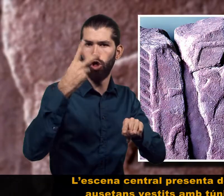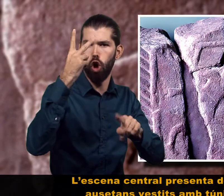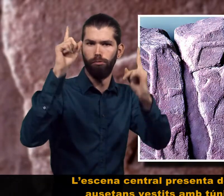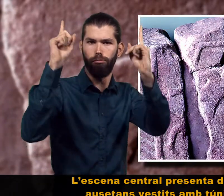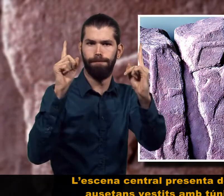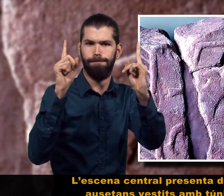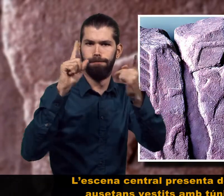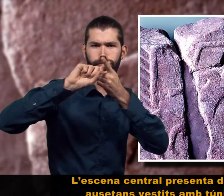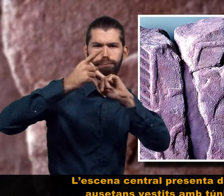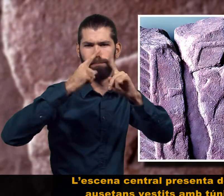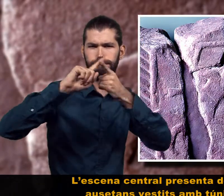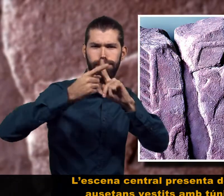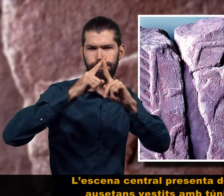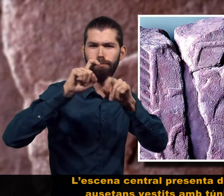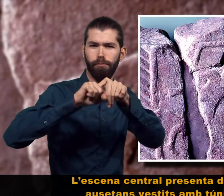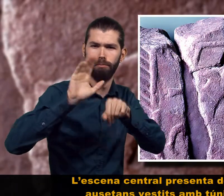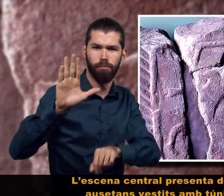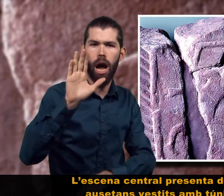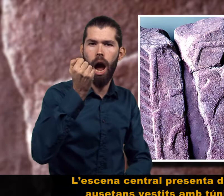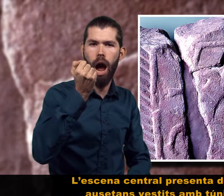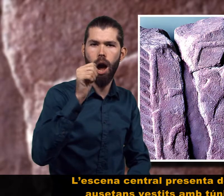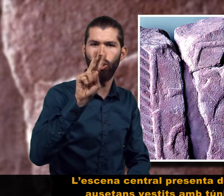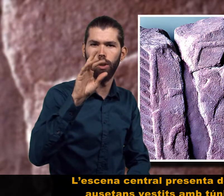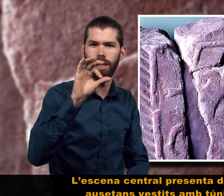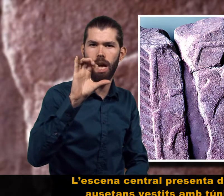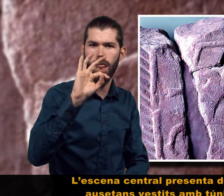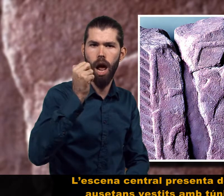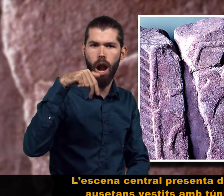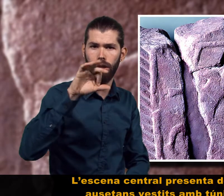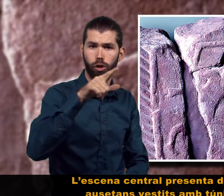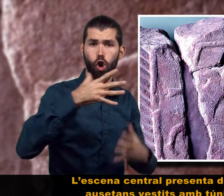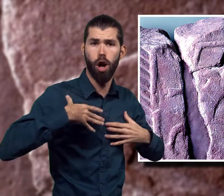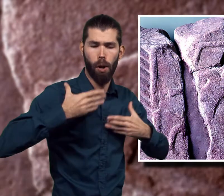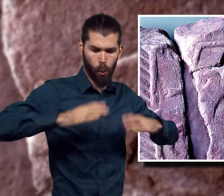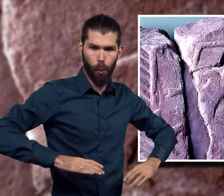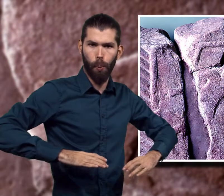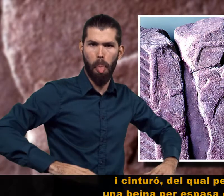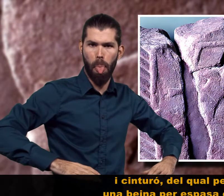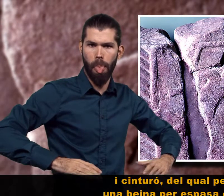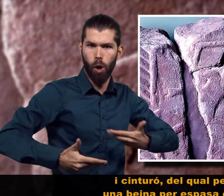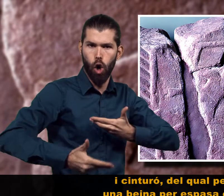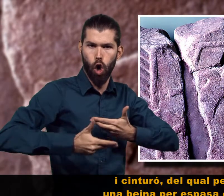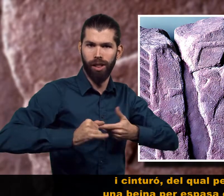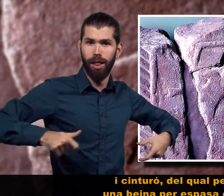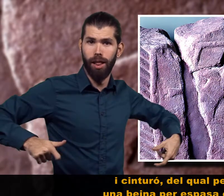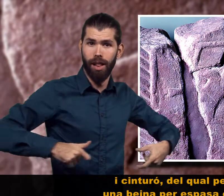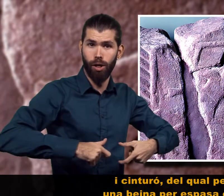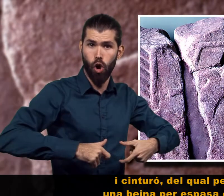L'escena central presenta dos garrers ausatans vestits amb túnica curta i cinturó, del qual penja una